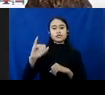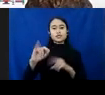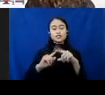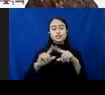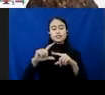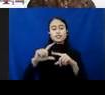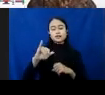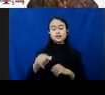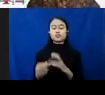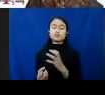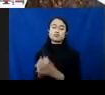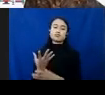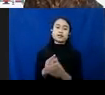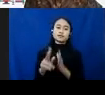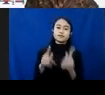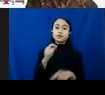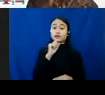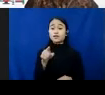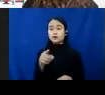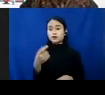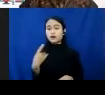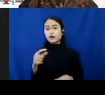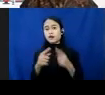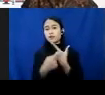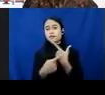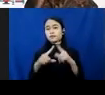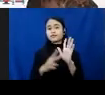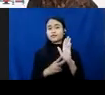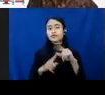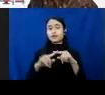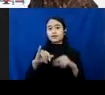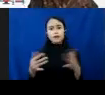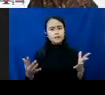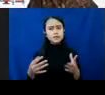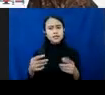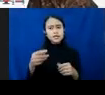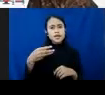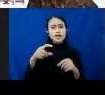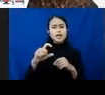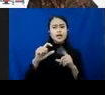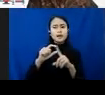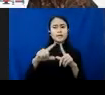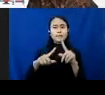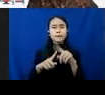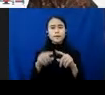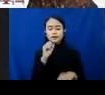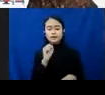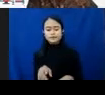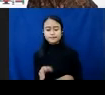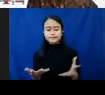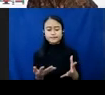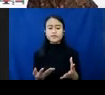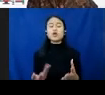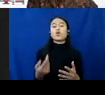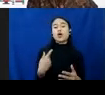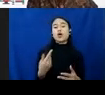Kalau ditanya, tadi ada pertanyaan dari Bu Yanti, apa sih yang sudah dilakukan oleh EGPAD? EGPAD sudah salah satunya adalah penelitian inovatif yang kami lakukan